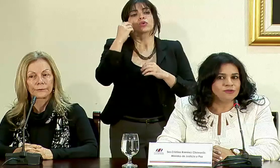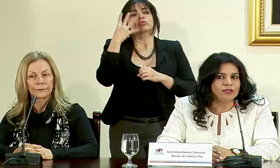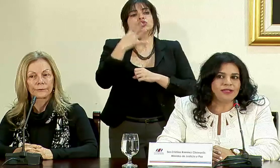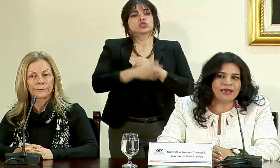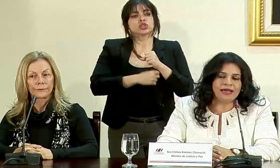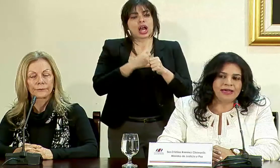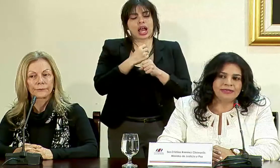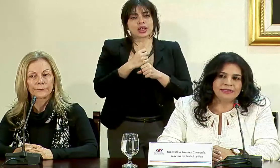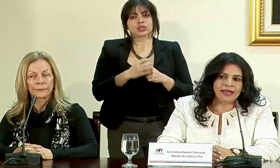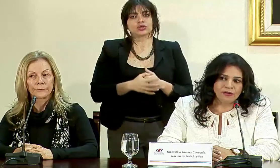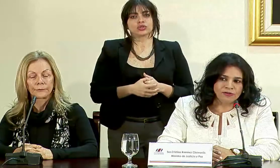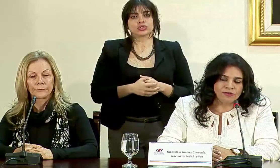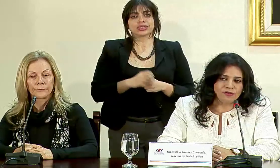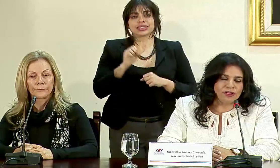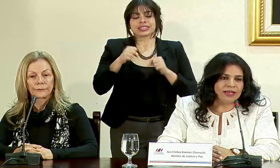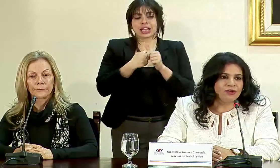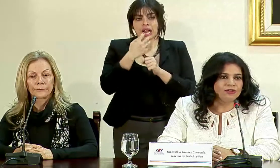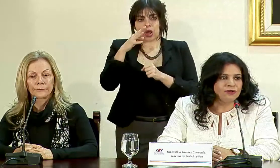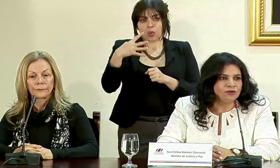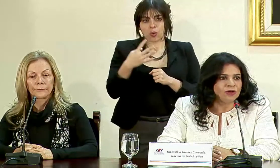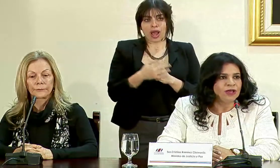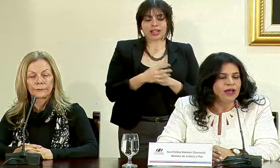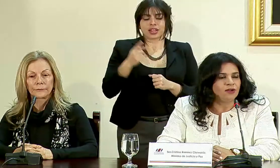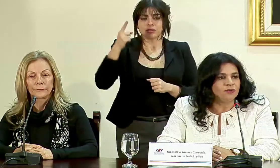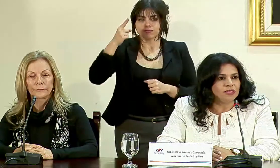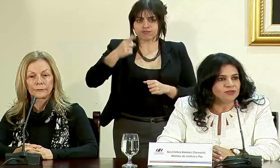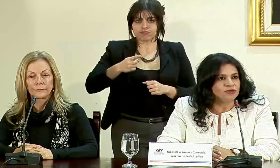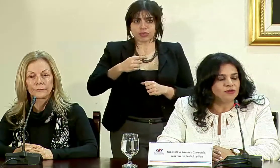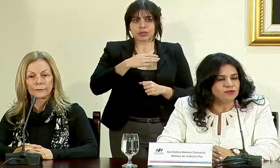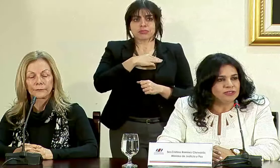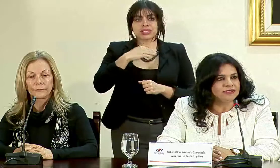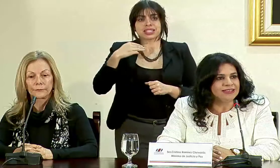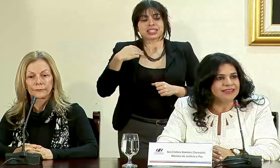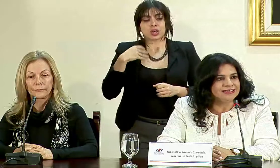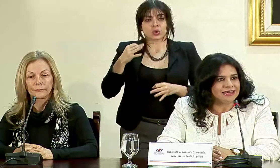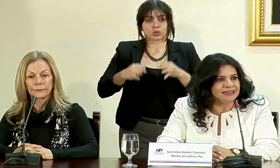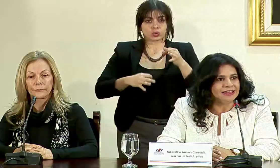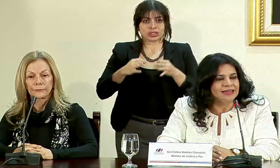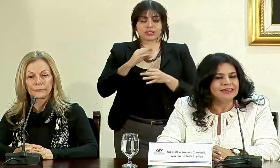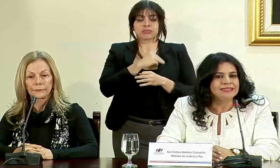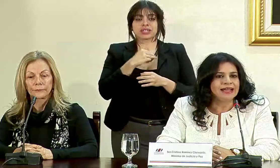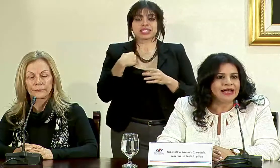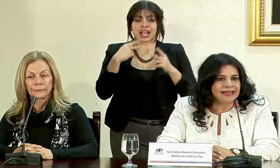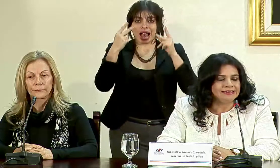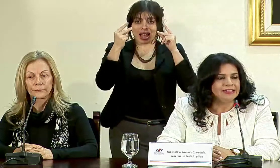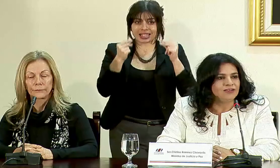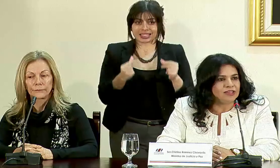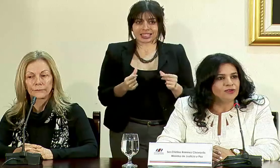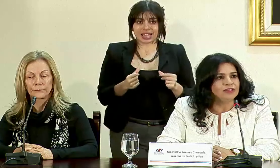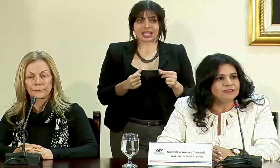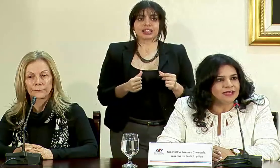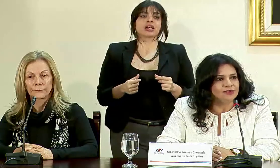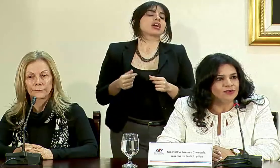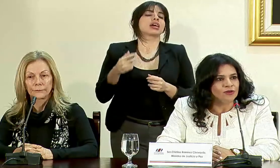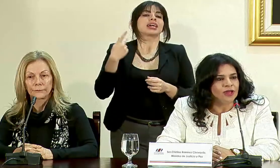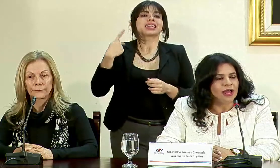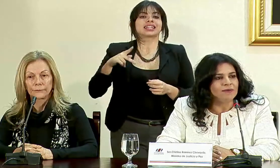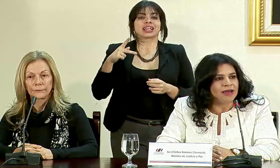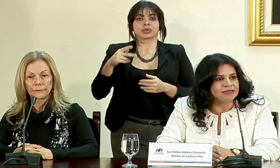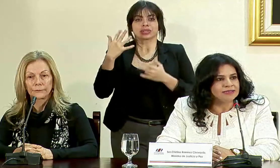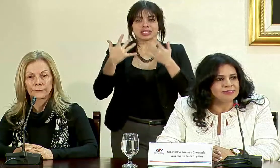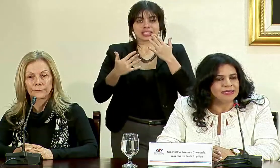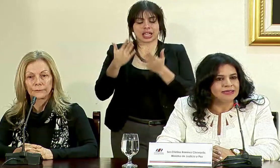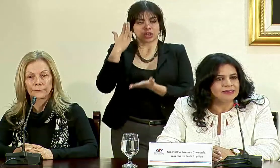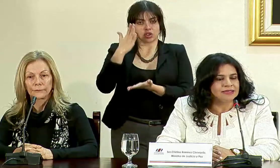años la sala constitucional le ordenó a los ministros de justicia y de hacienda sacar del riesgo de incendio